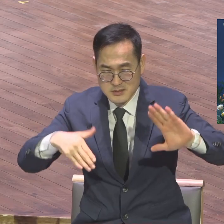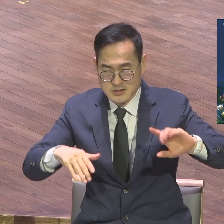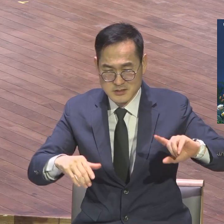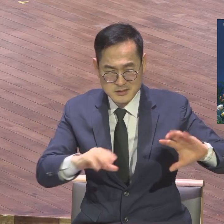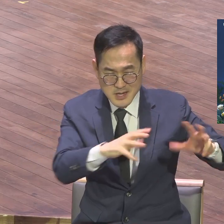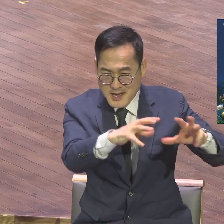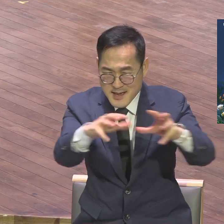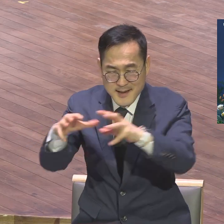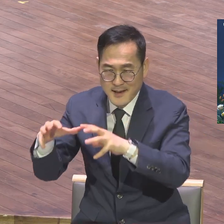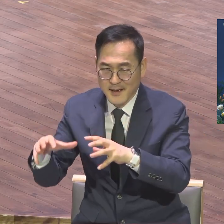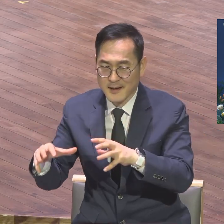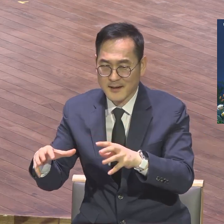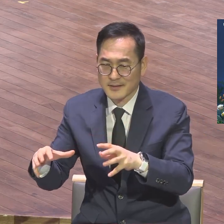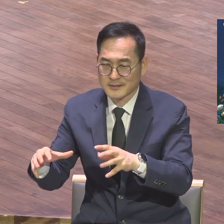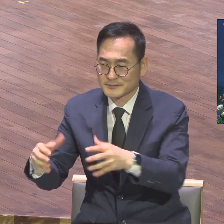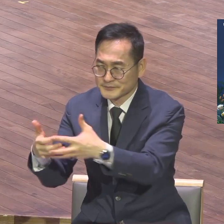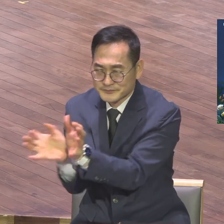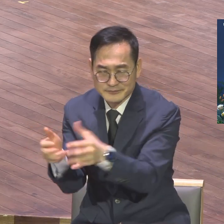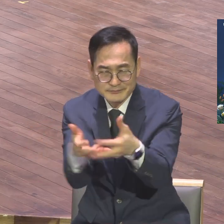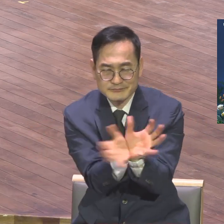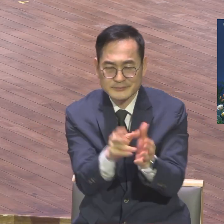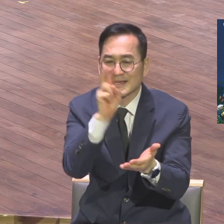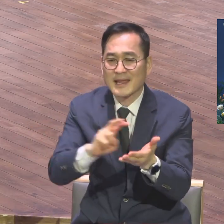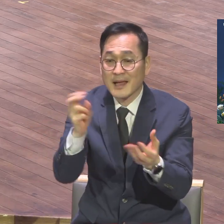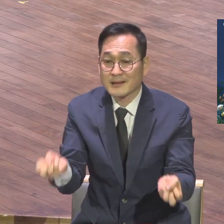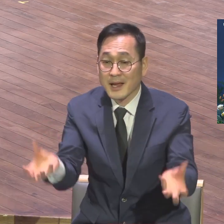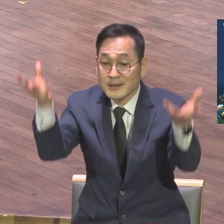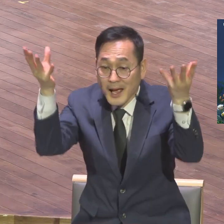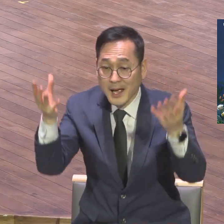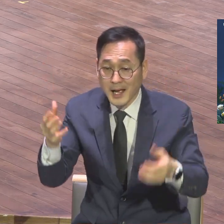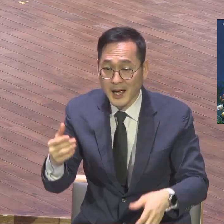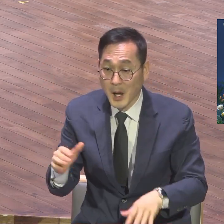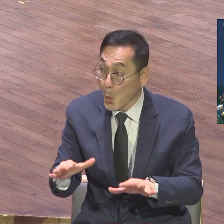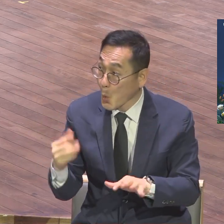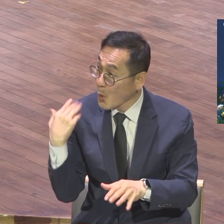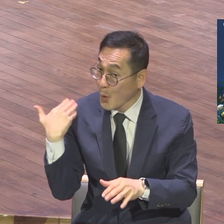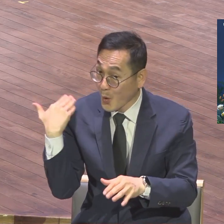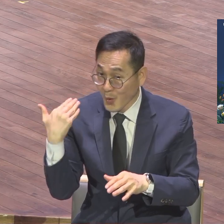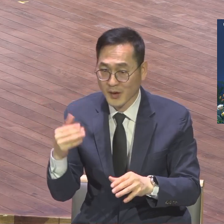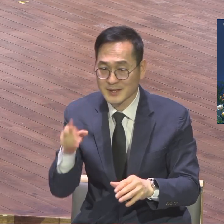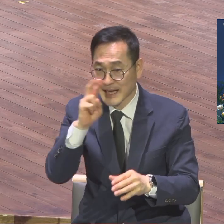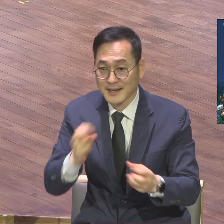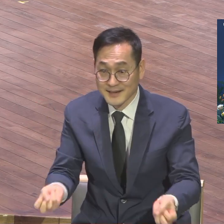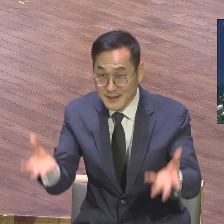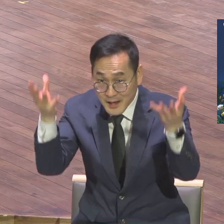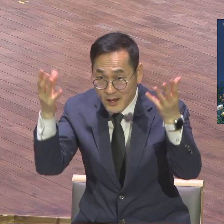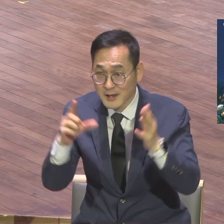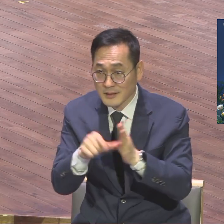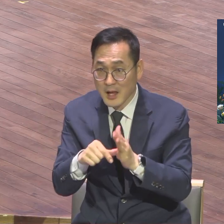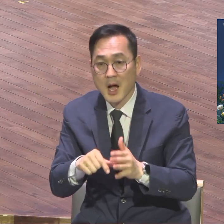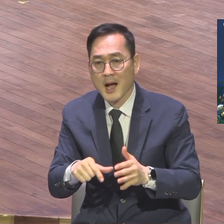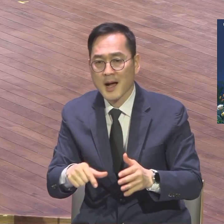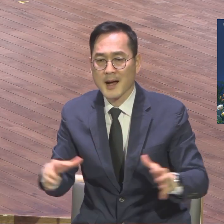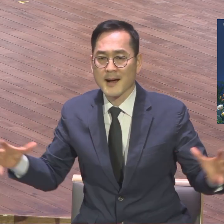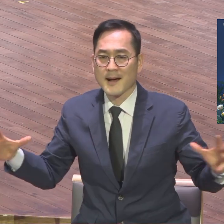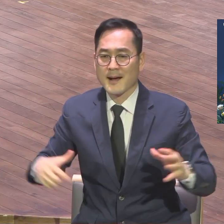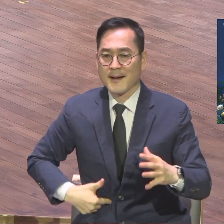찬양대회 통해서 교회가 영적 부임이 확 분위기가 나오고 전부 성도가 하나 되어져서 만국을 기업으로